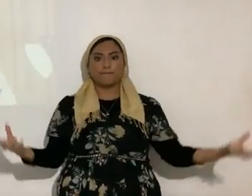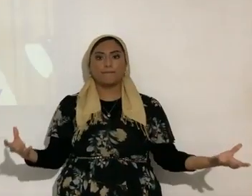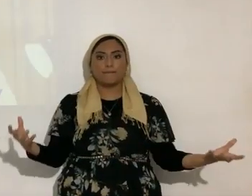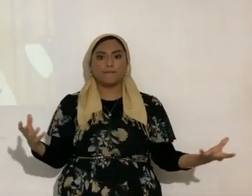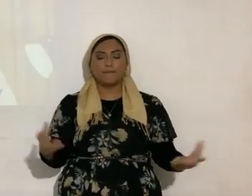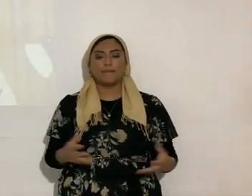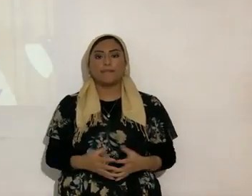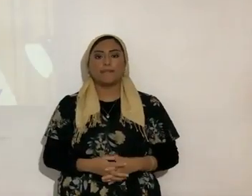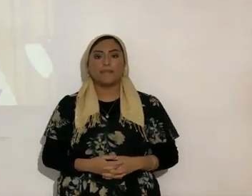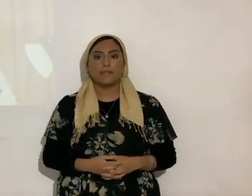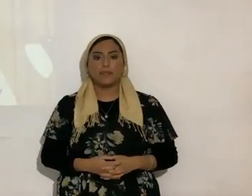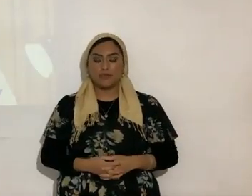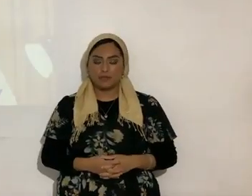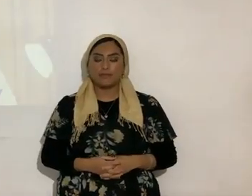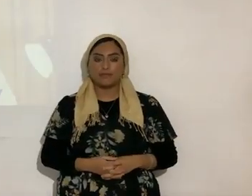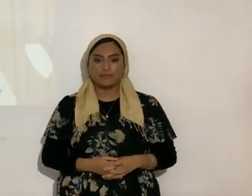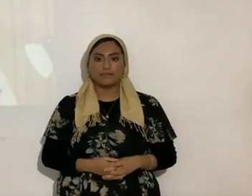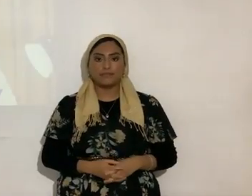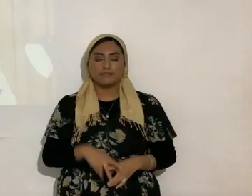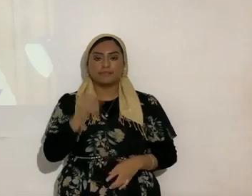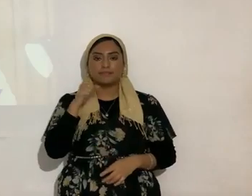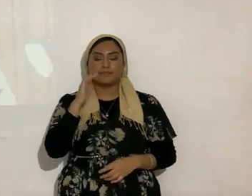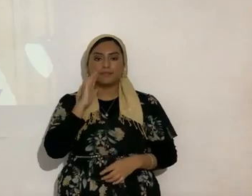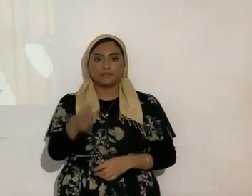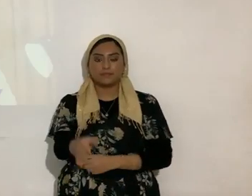que ni qué claro que sí ahora